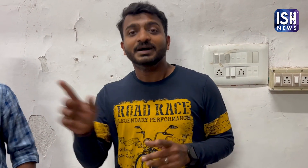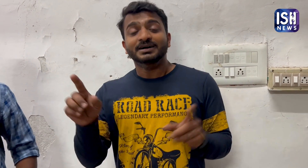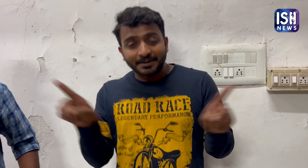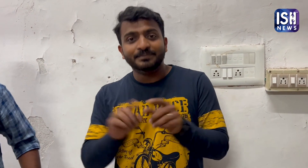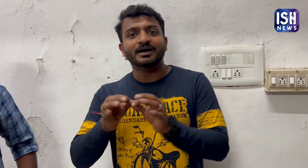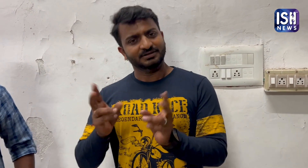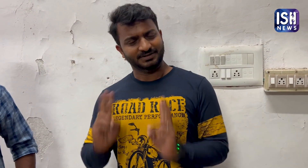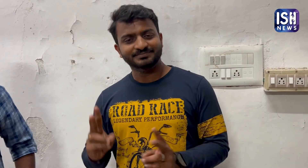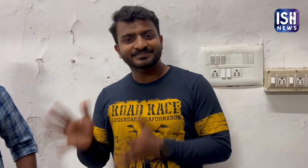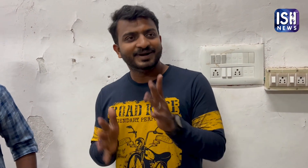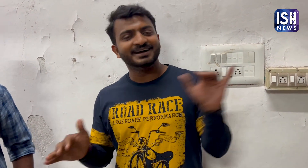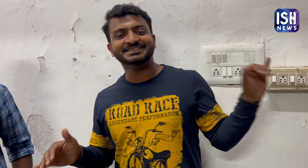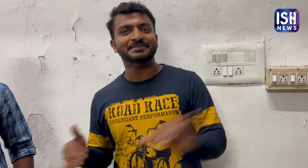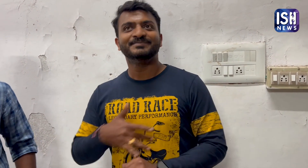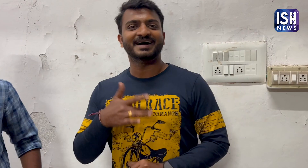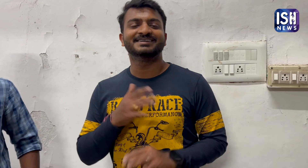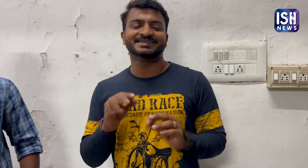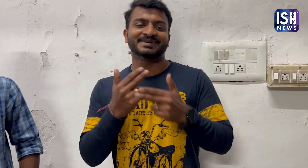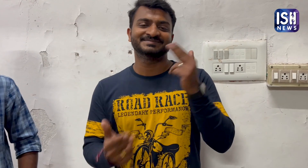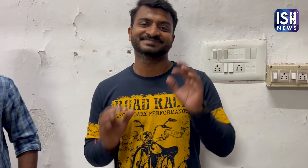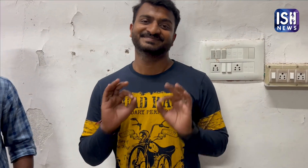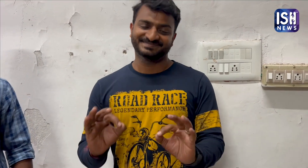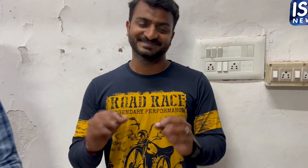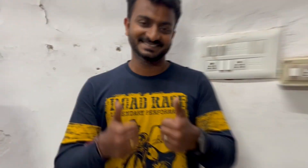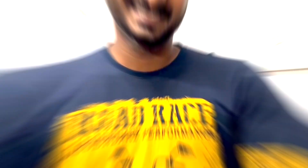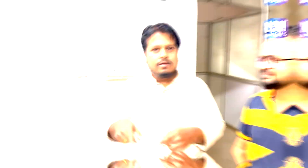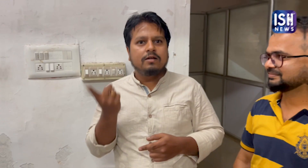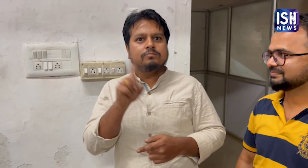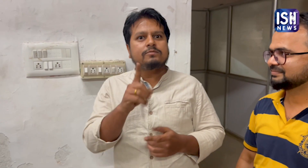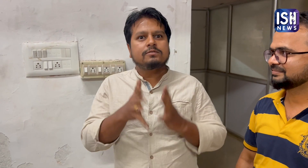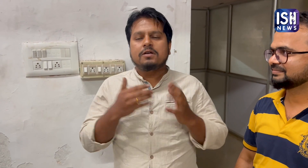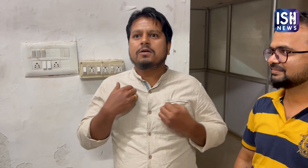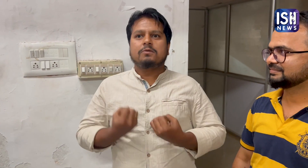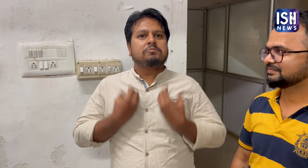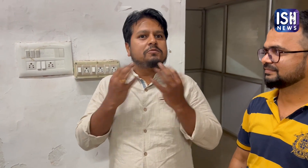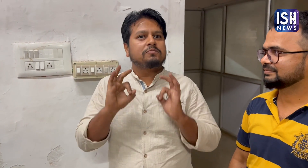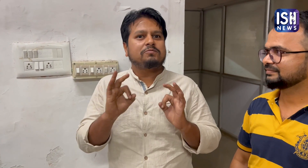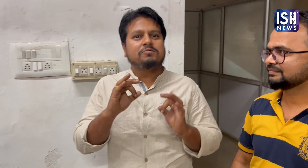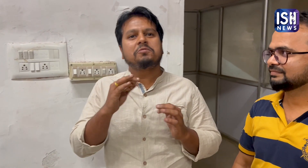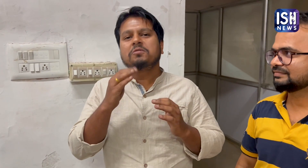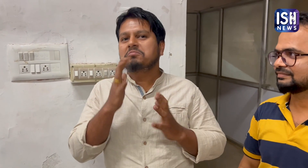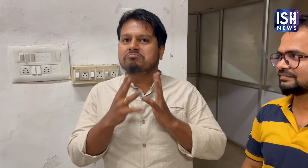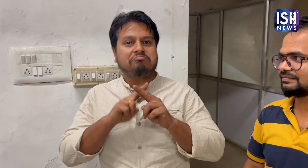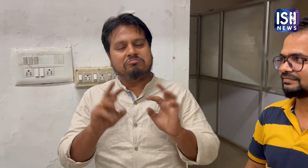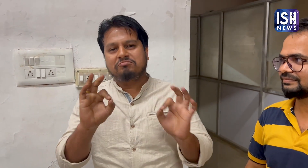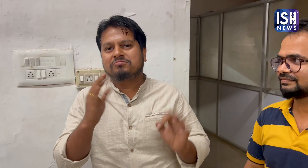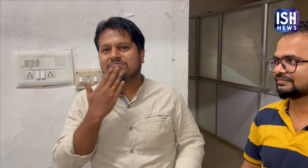जहां केबल 183 रन बढ़ाने के बावजुद भारत्य टीम मस्बूत थी मैं व्याक्या से प्रसन्न हूँ और संकेत सुन्दर थे,